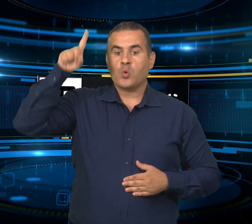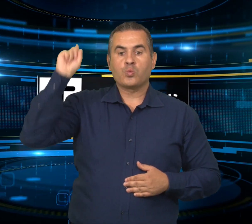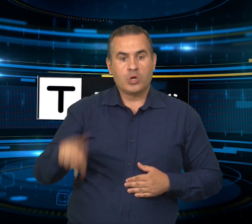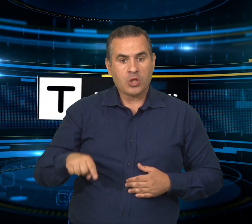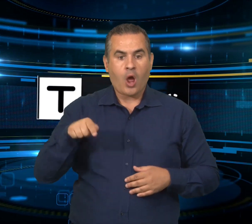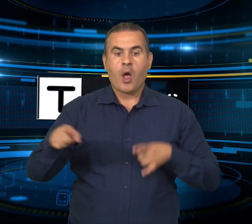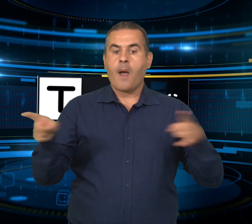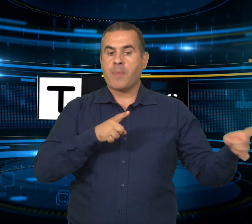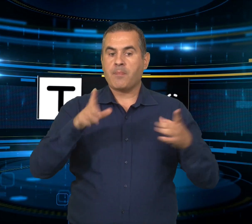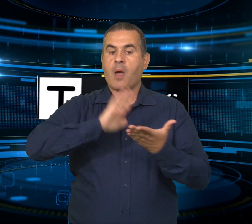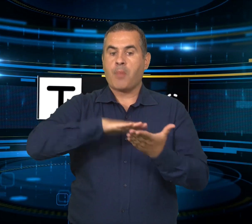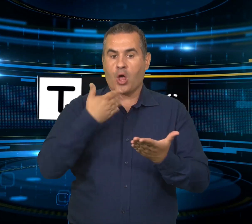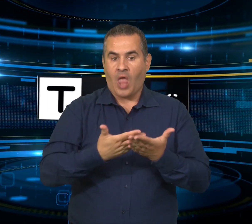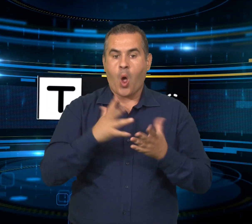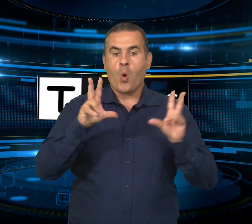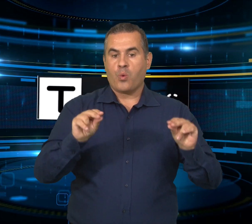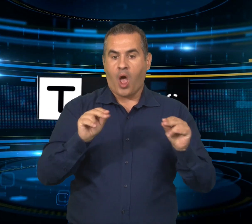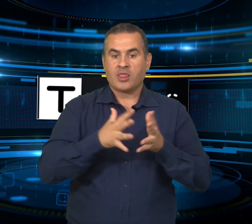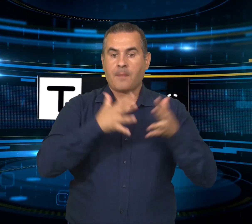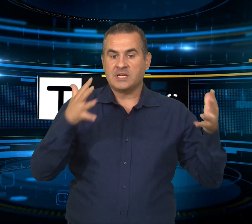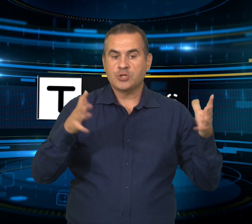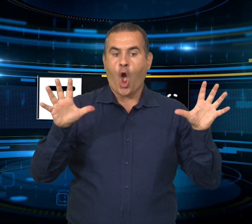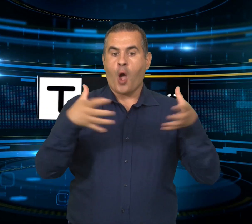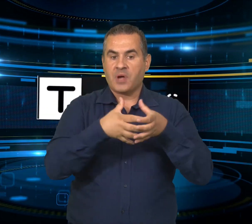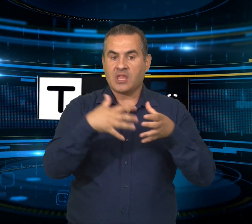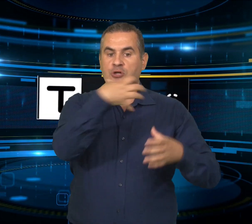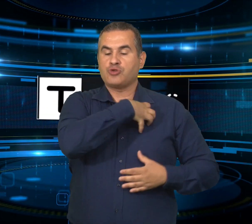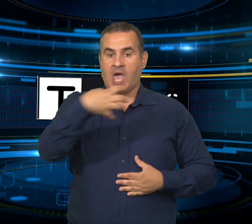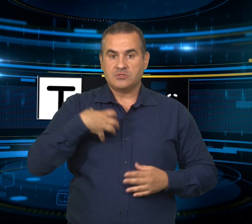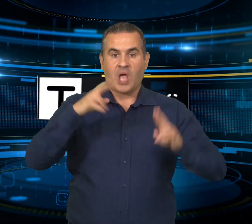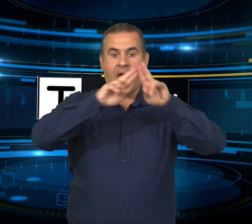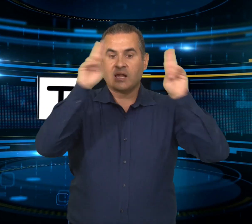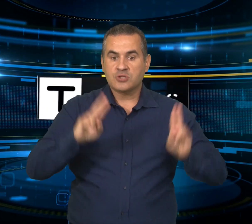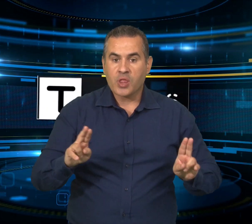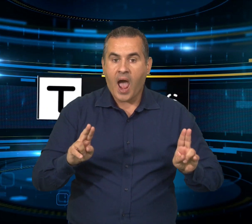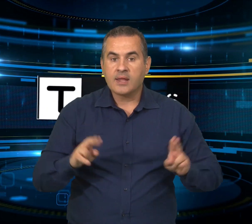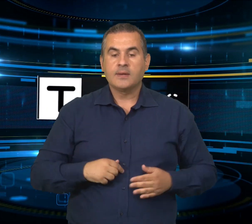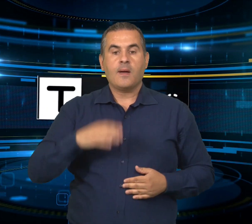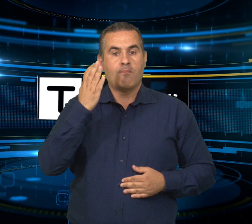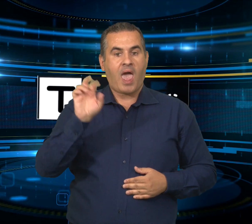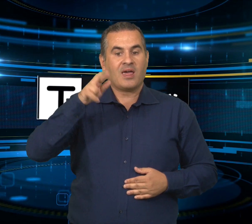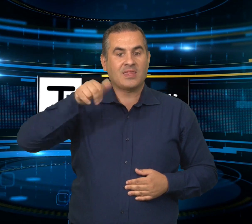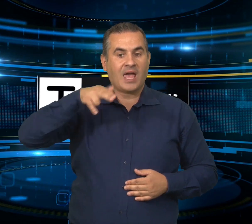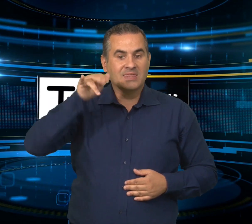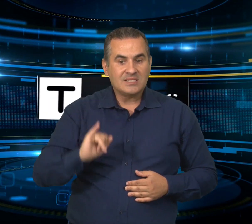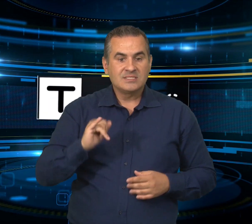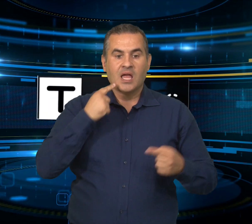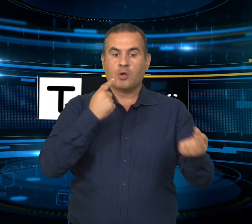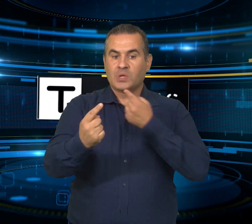'infrastruttura strategica europea che in questa fase per l'implementazione sta già coinvolgendo in Italia l'Istituto Nazionale di Fisica Nucleare,'Istituto